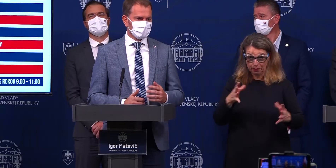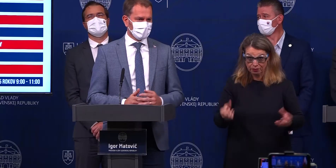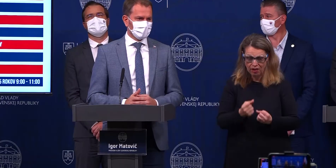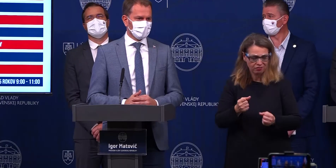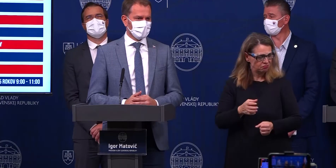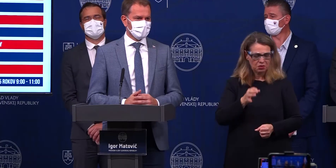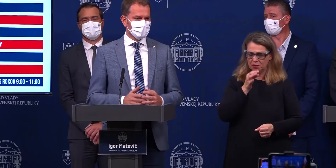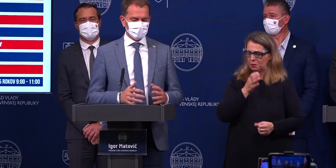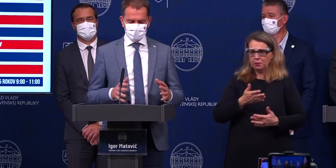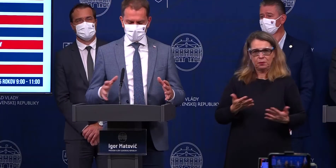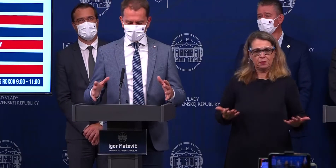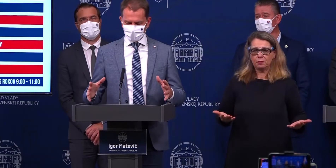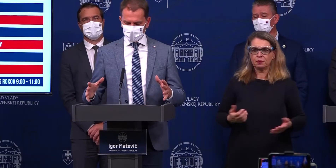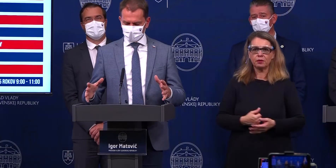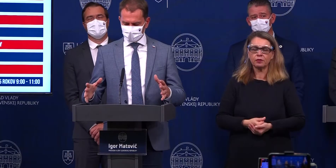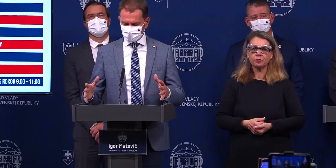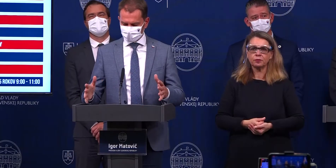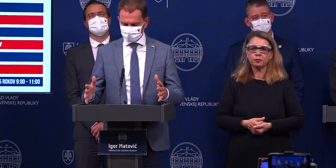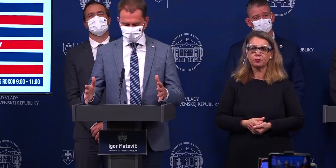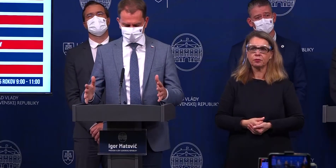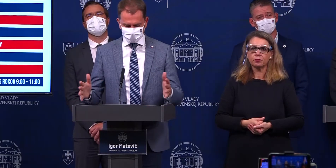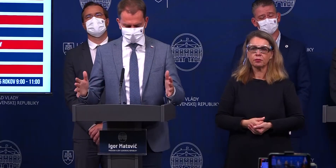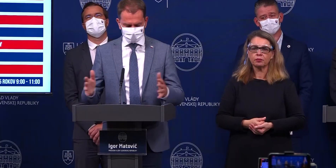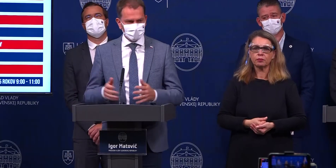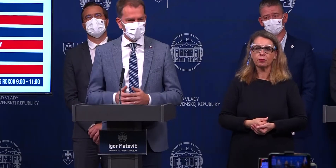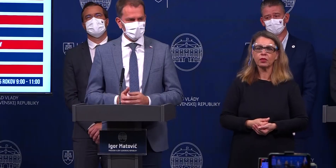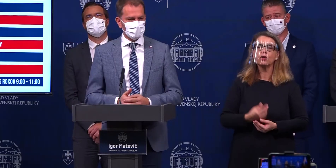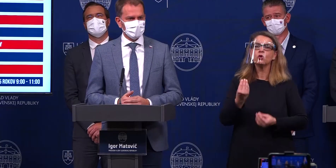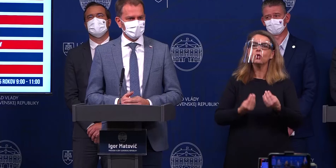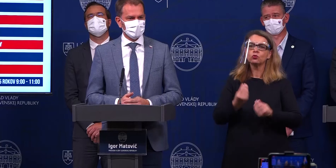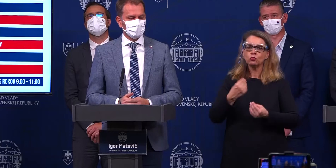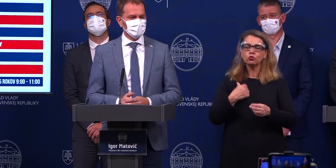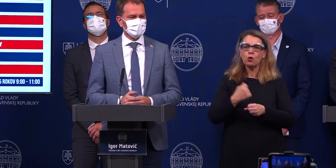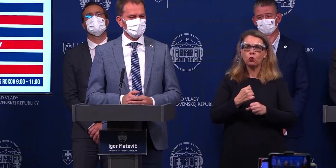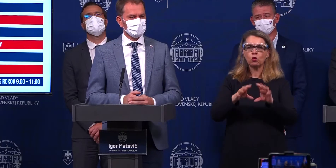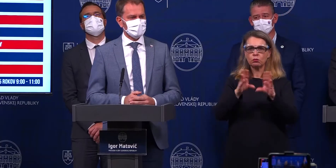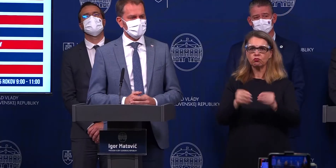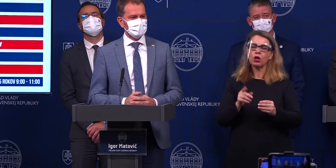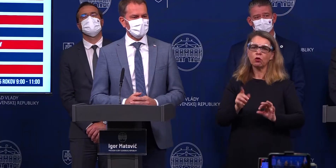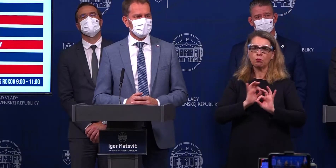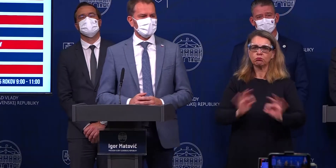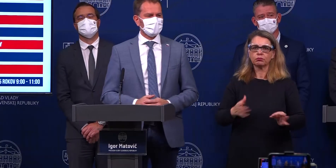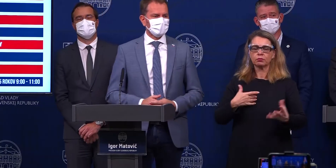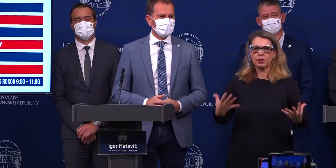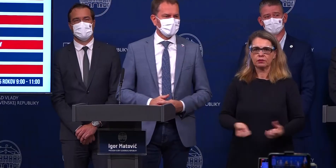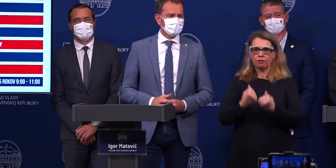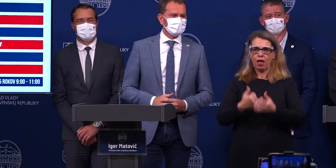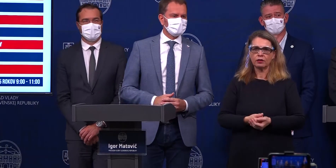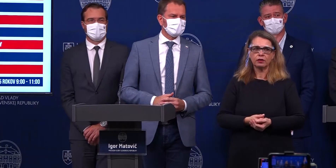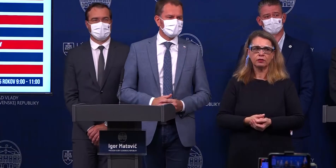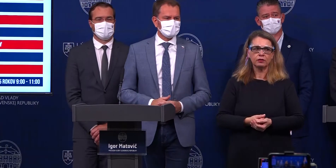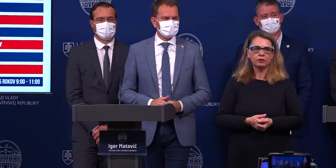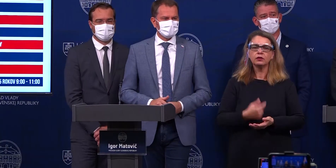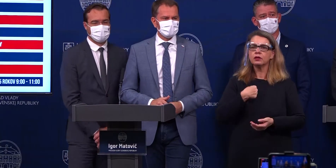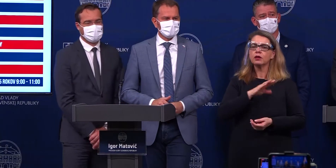A to teda bolo po maďarsky, prepáčte, ale skúsme urobiť všetko preto, aby to bolo čím skôr. Ja len, že